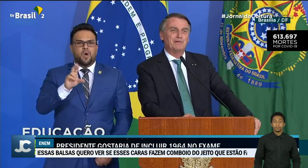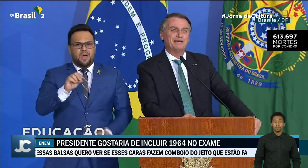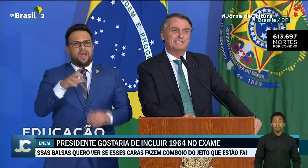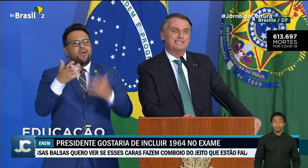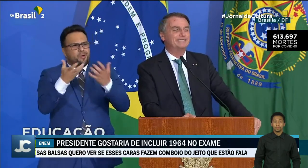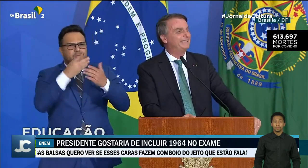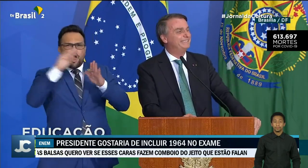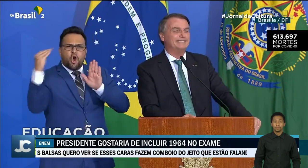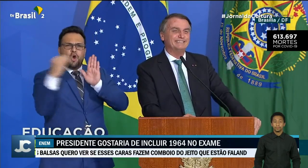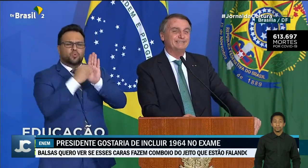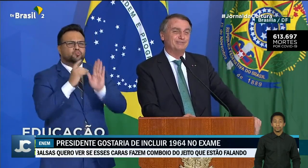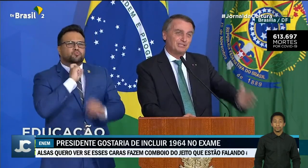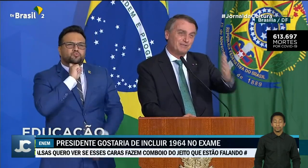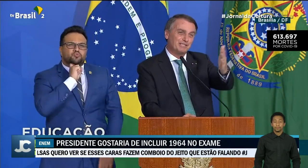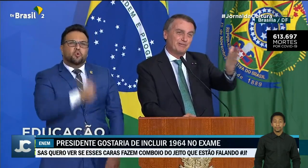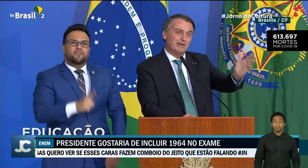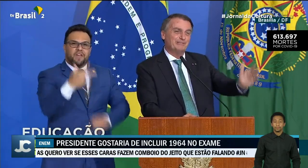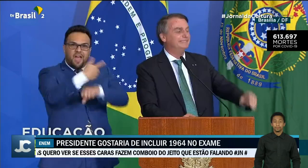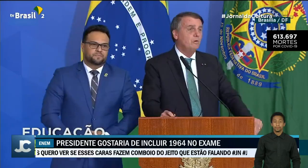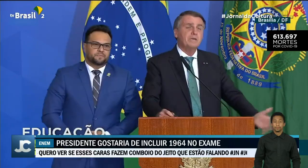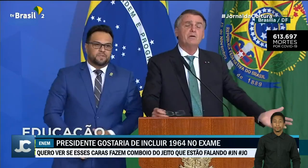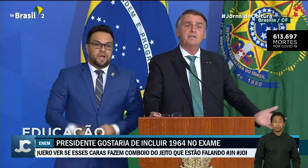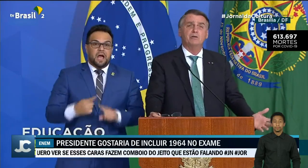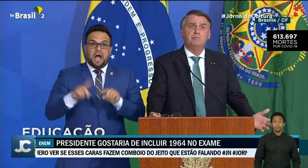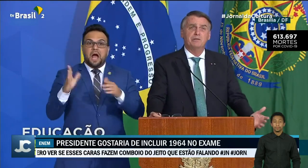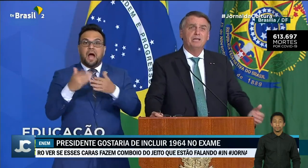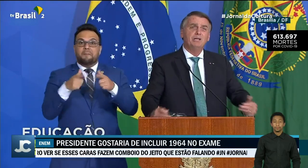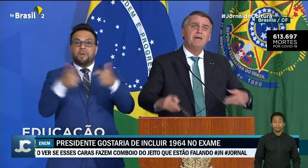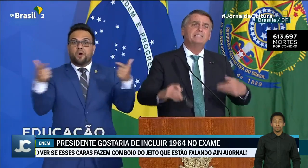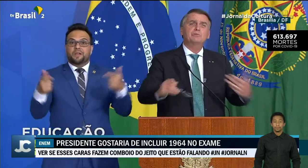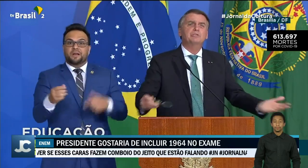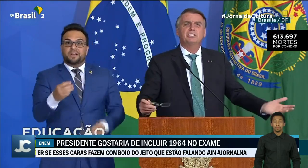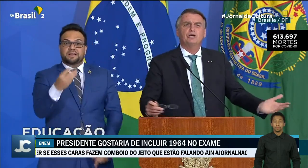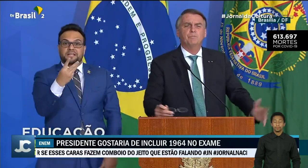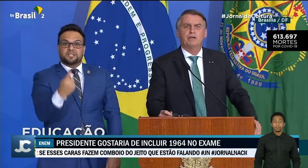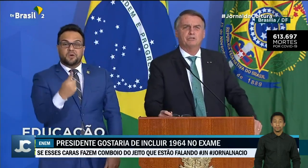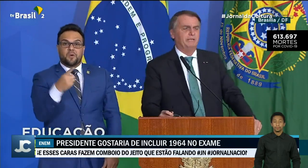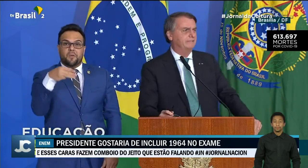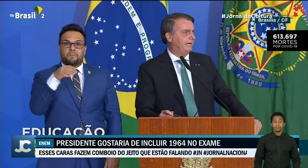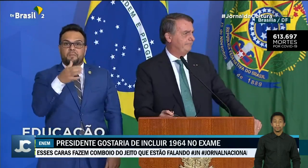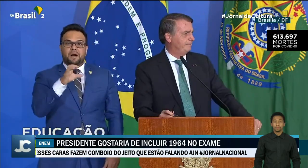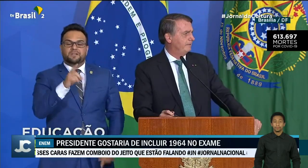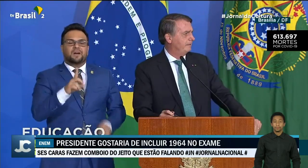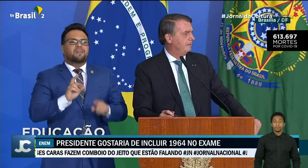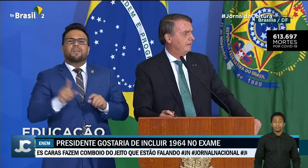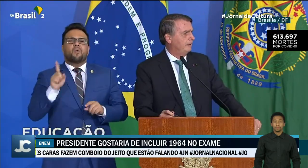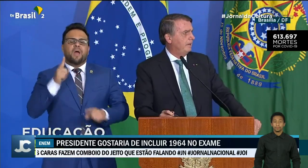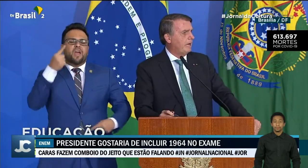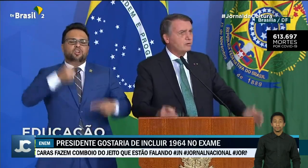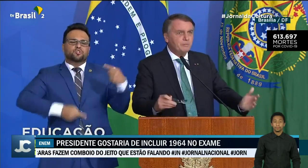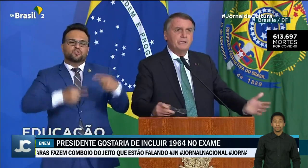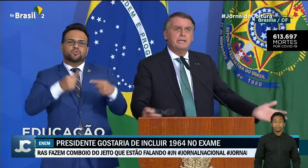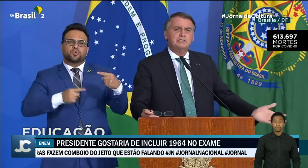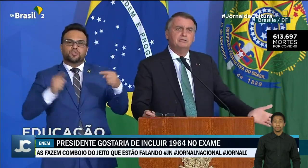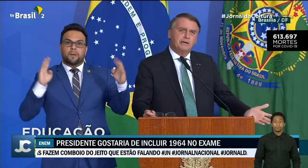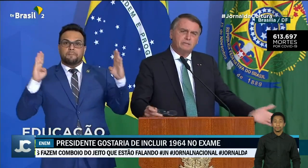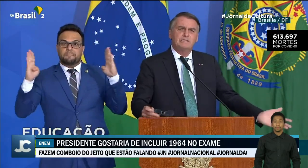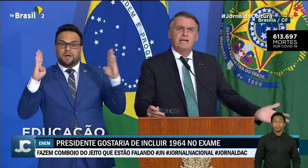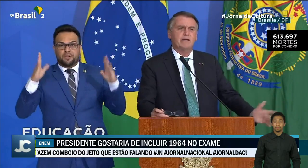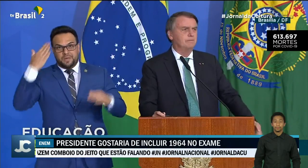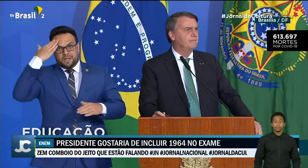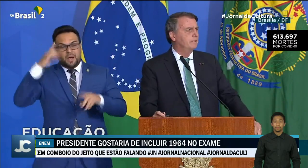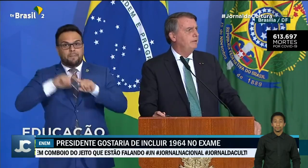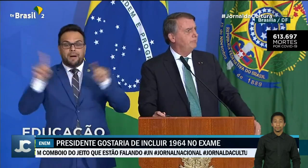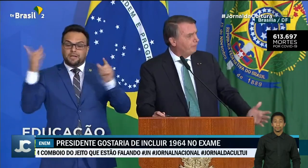duvido que a imprensa acertaria, né, se fosse fazer a prova. O que eu quero com isso? Não é discutir o período militar. É começar a